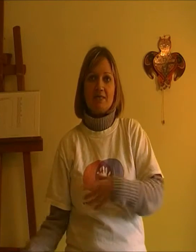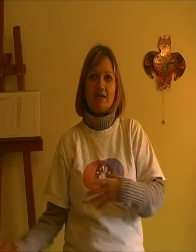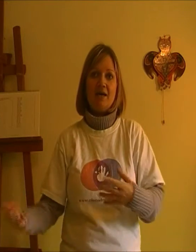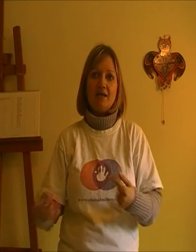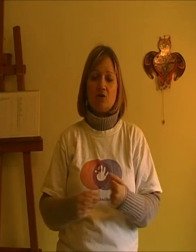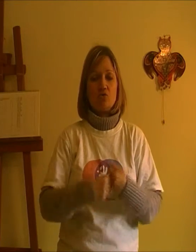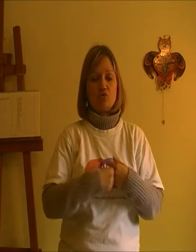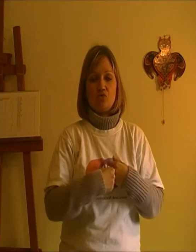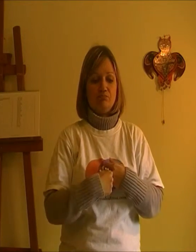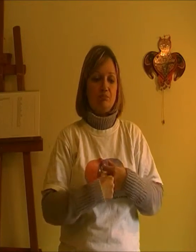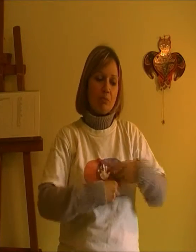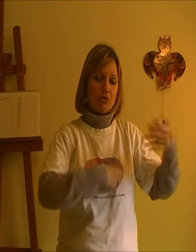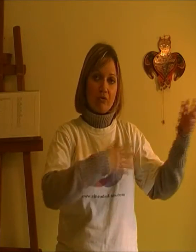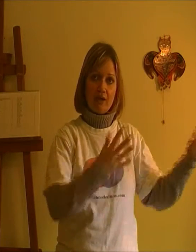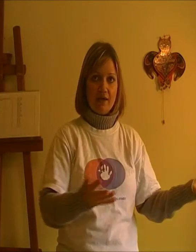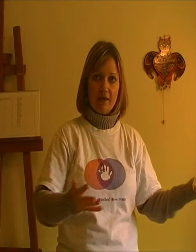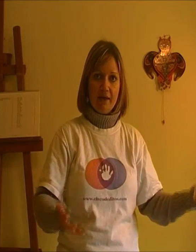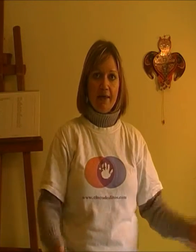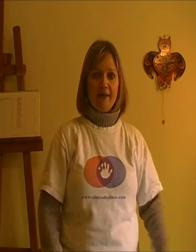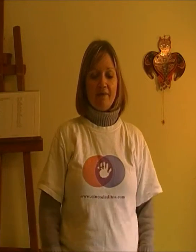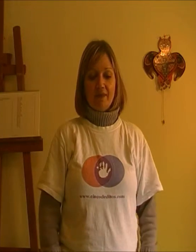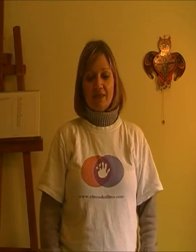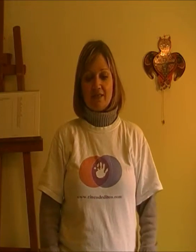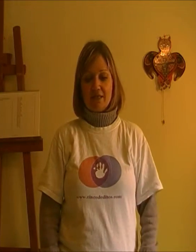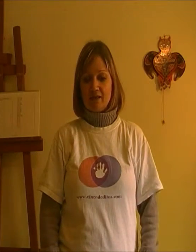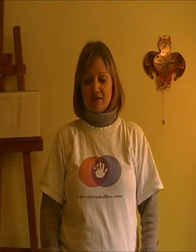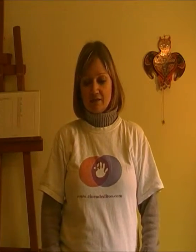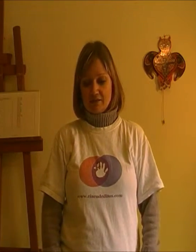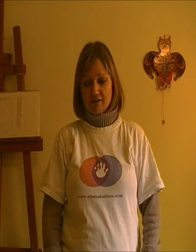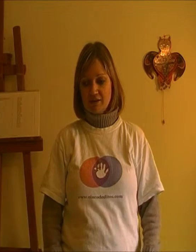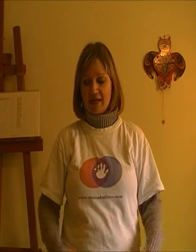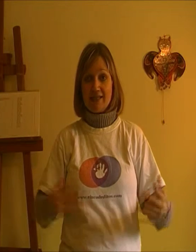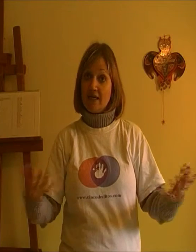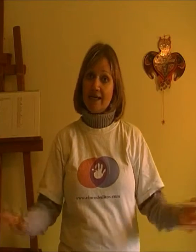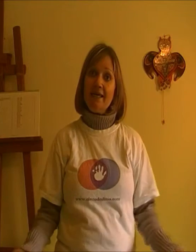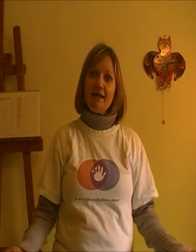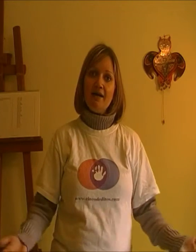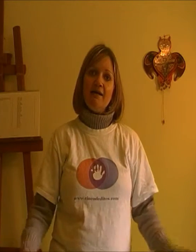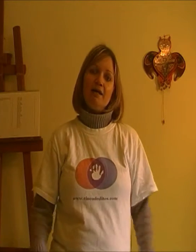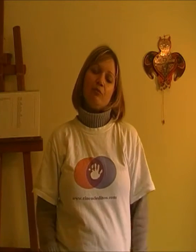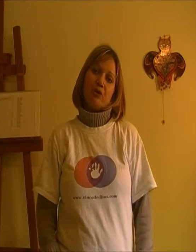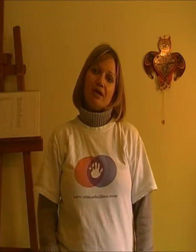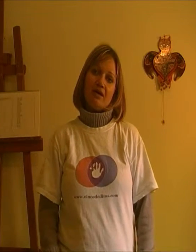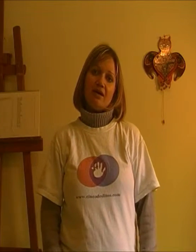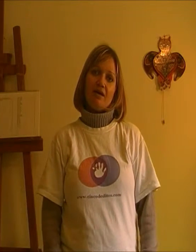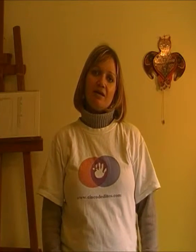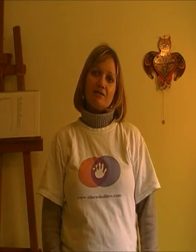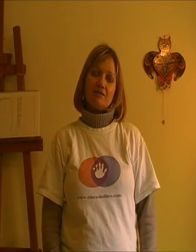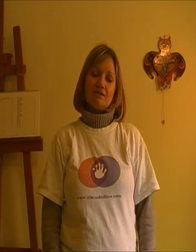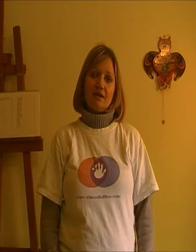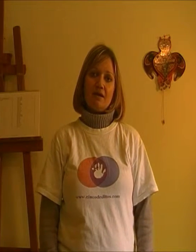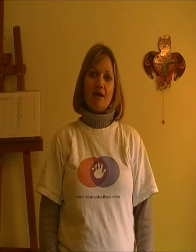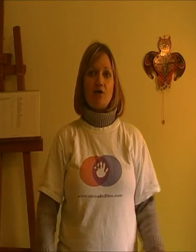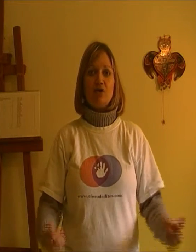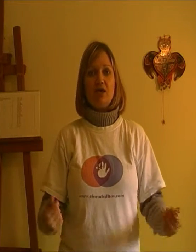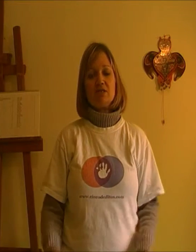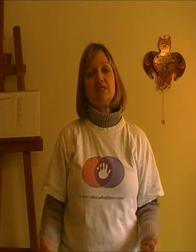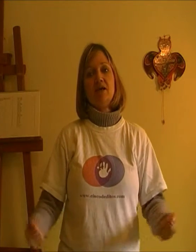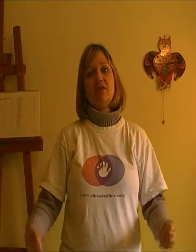no va a signar, que esto es un montón de charlatanería, pues acordaros de esta